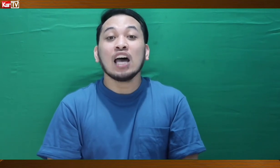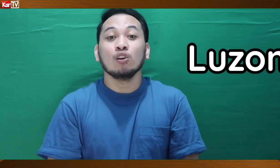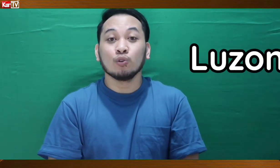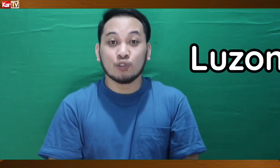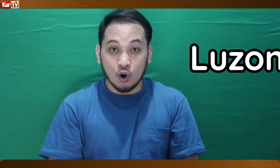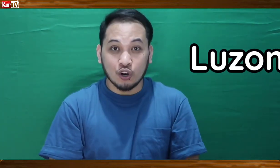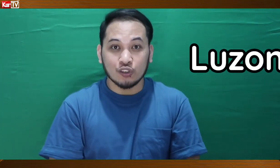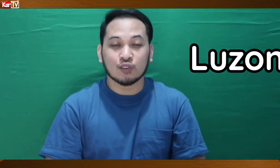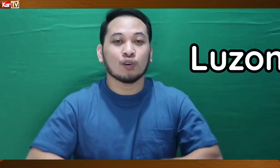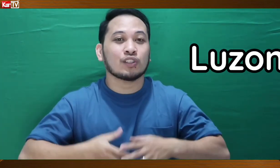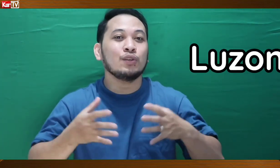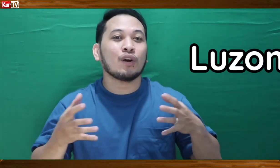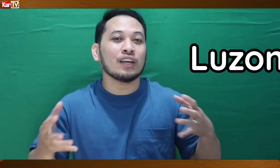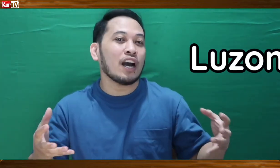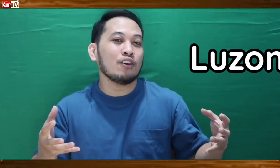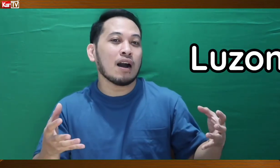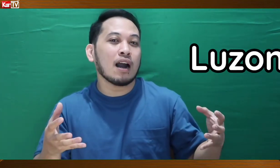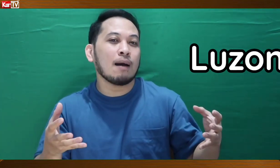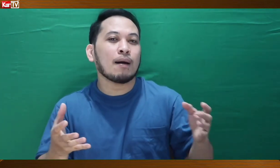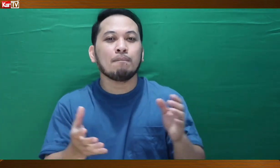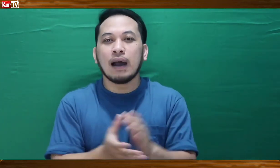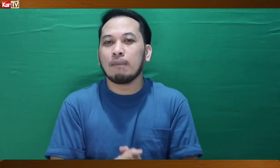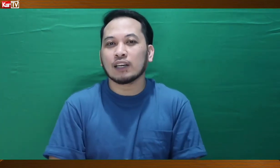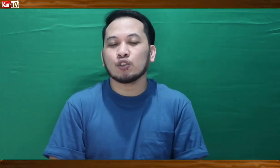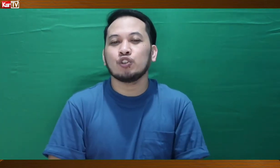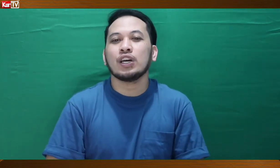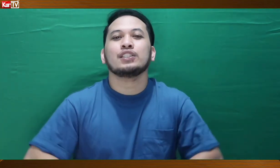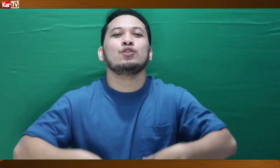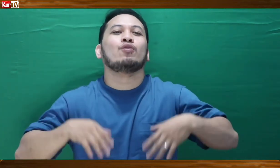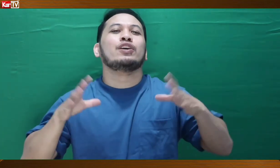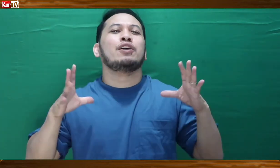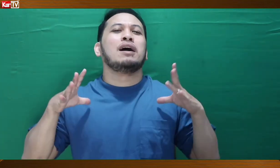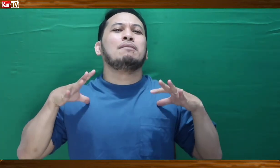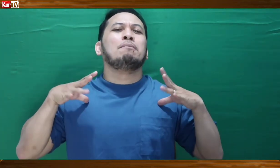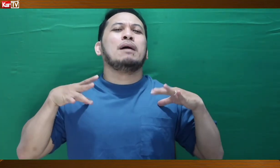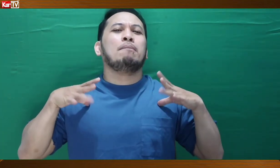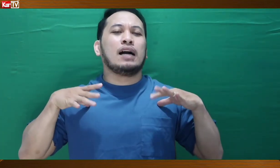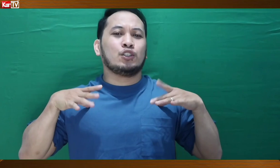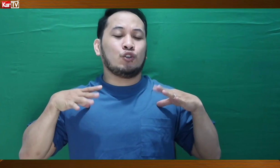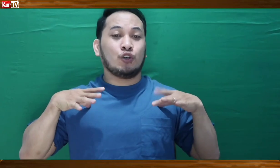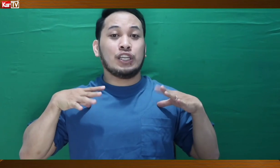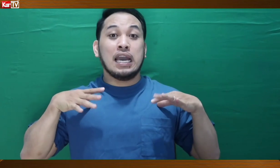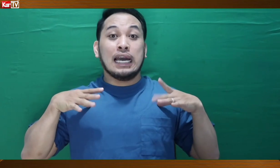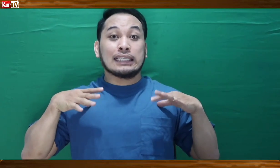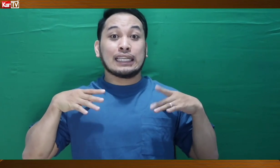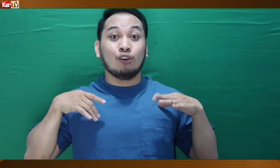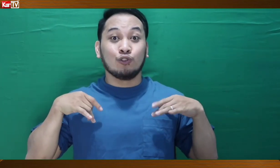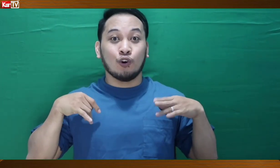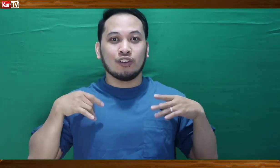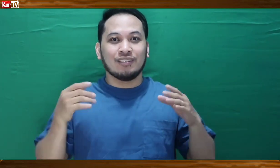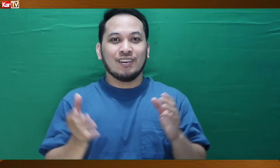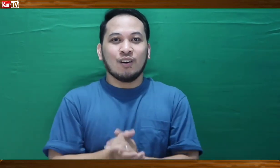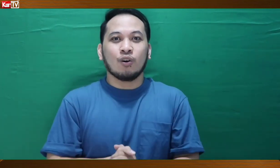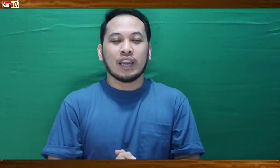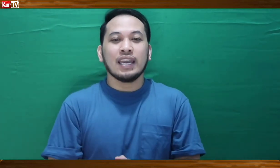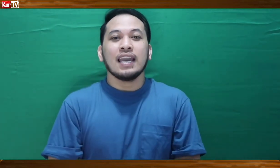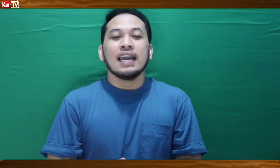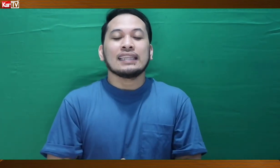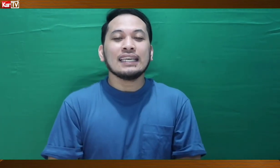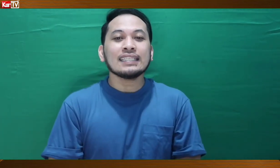Luzon. So, sino kaya yung mga magbabakasyon dyan? Sino kaya yung mga magbabakasyon sa Luzon? Okay, this